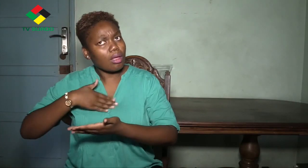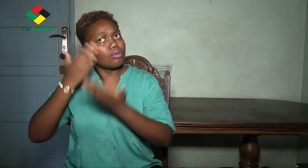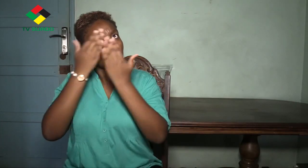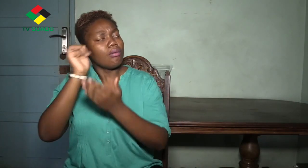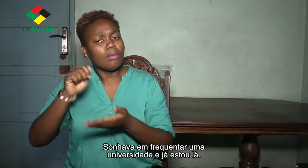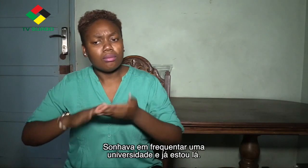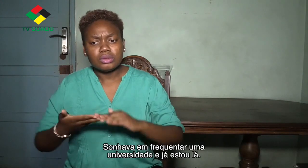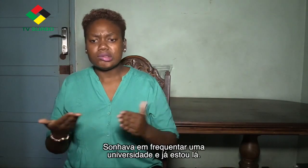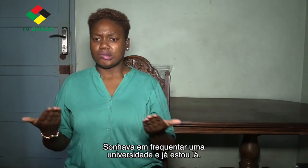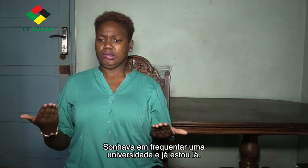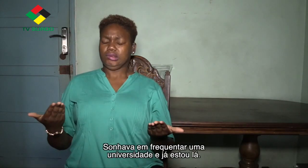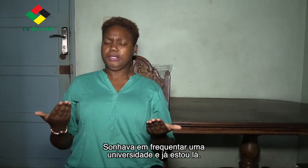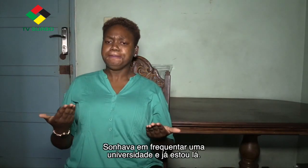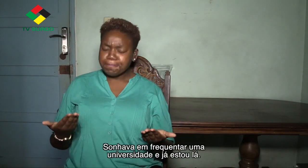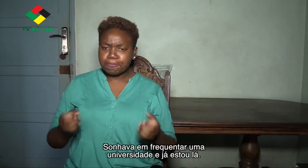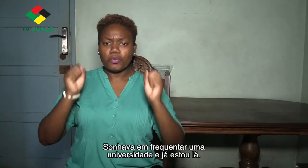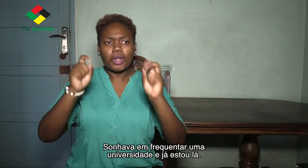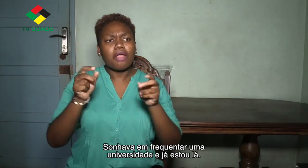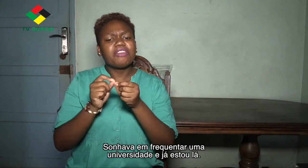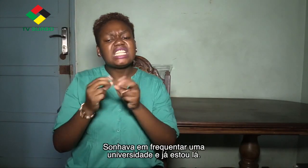Sonhava em frequentar uma universidade. E já estou lá.